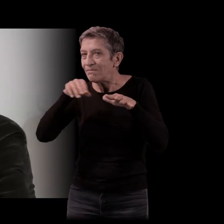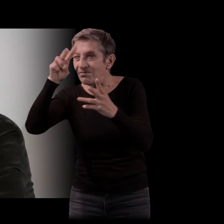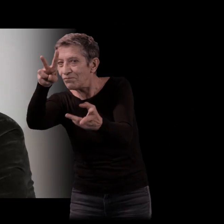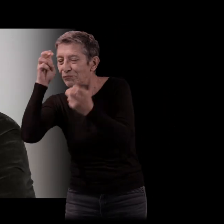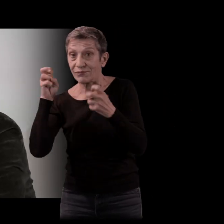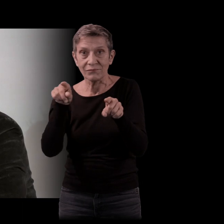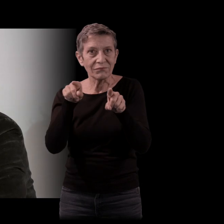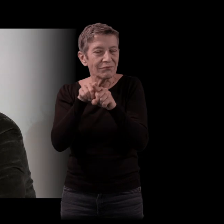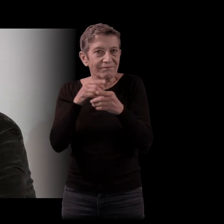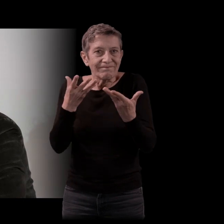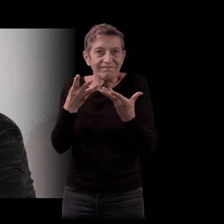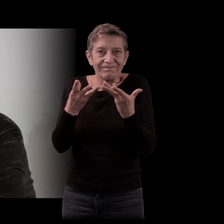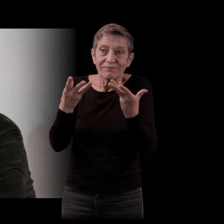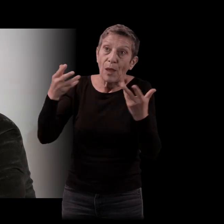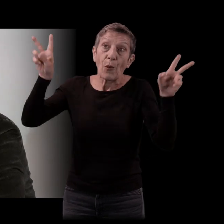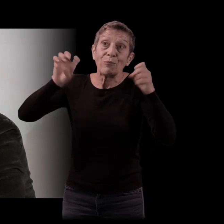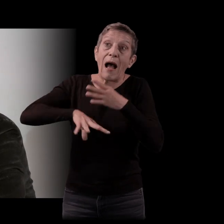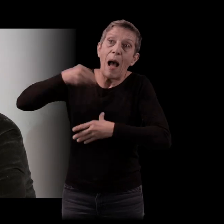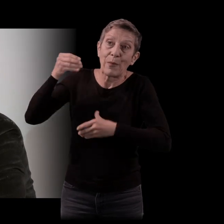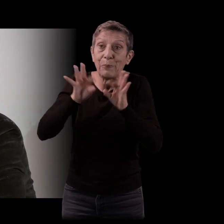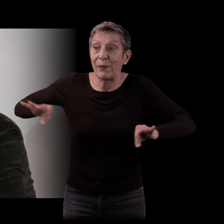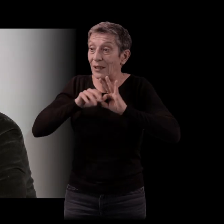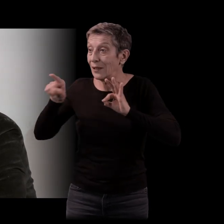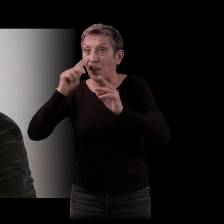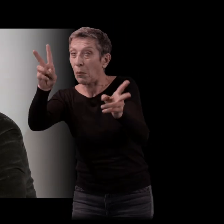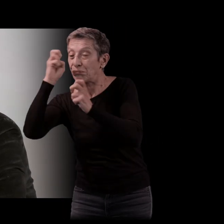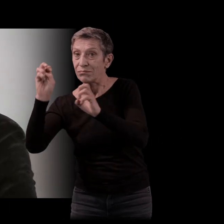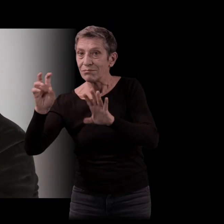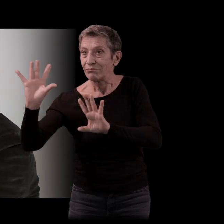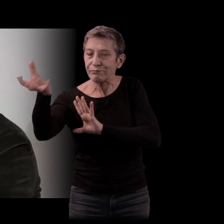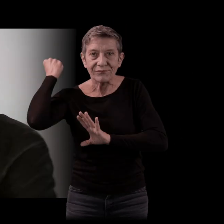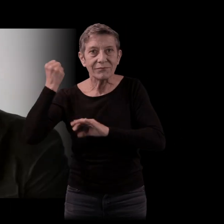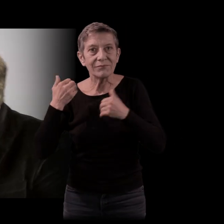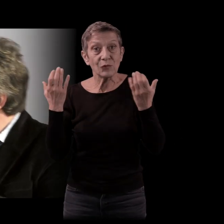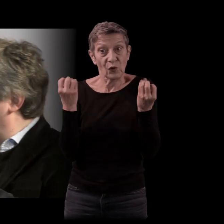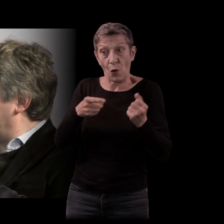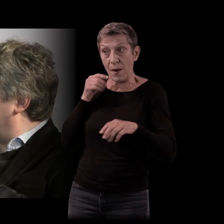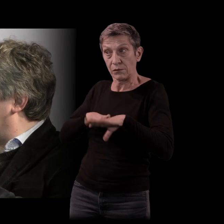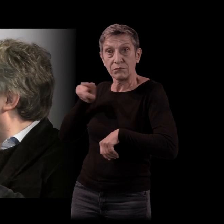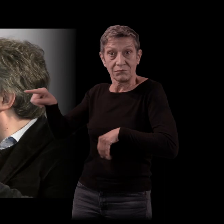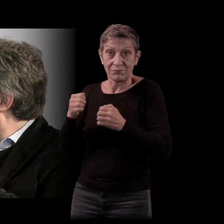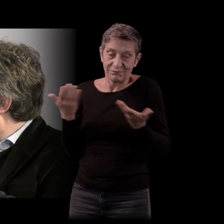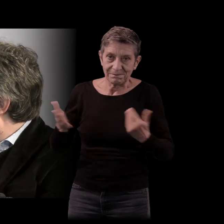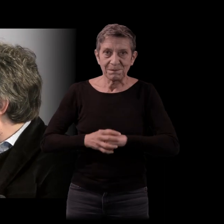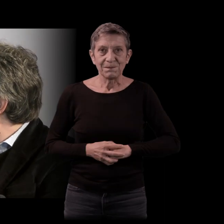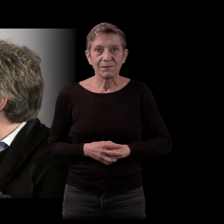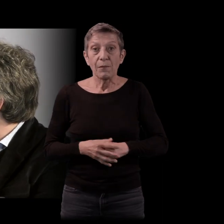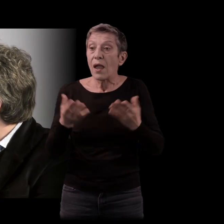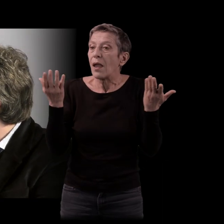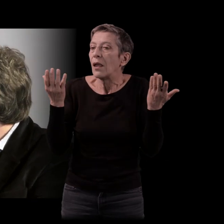souvent évoqué à votre sujet. Mais avant de revenir à ça, on est toujours le fruit de son expérience, de son apprentissage,